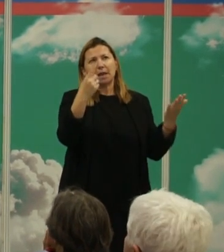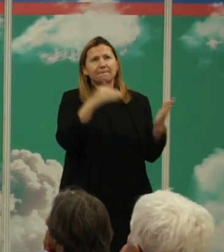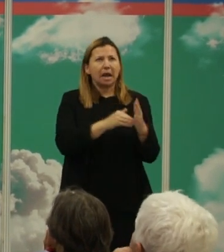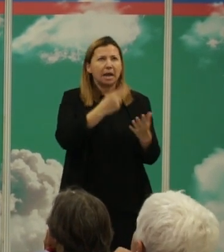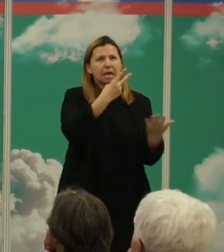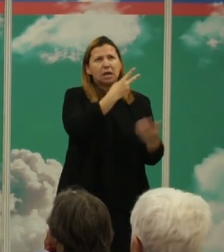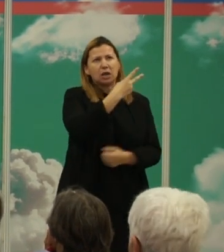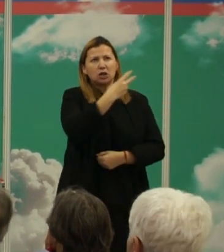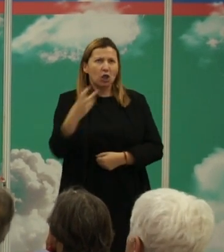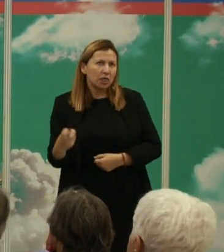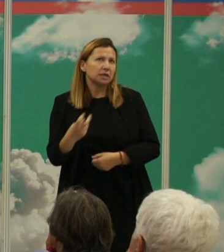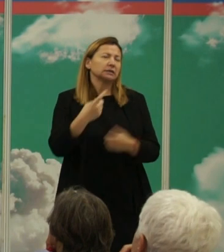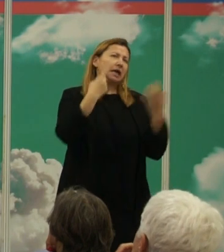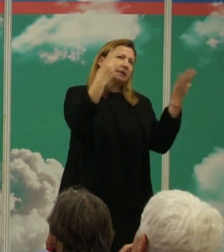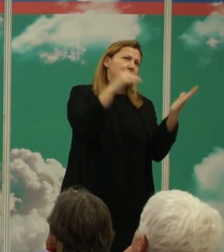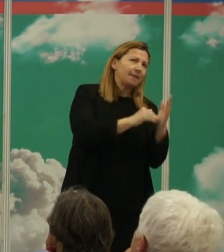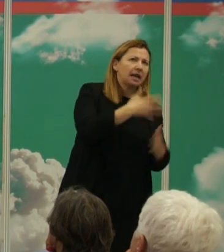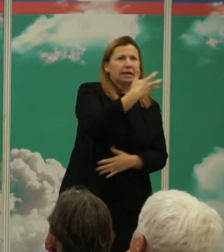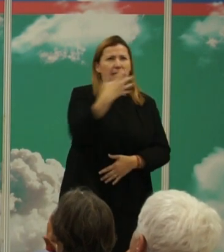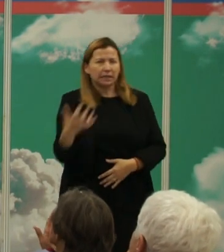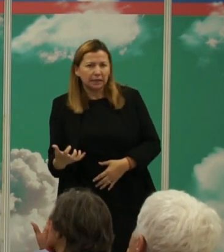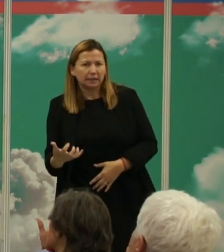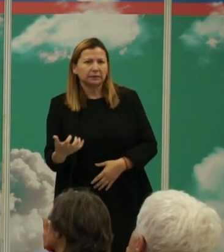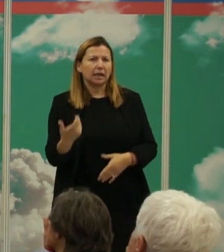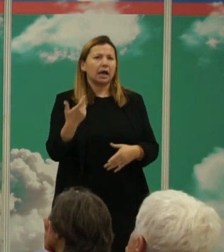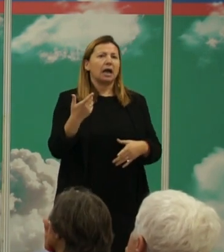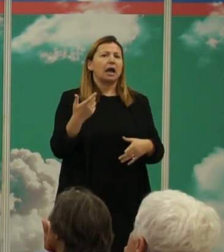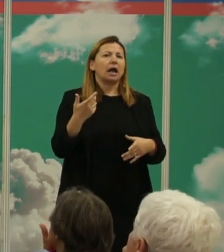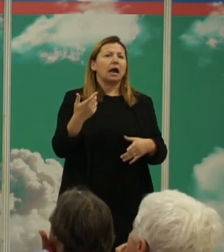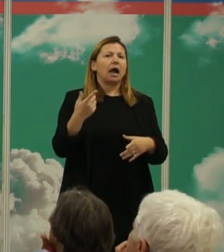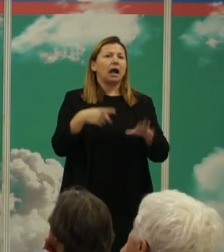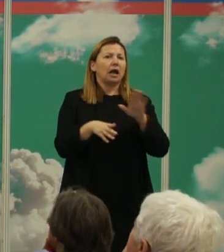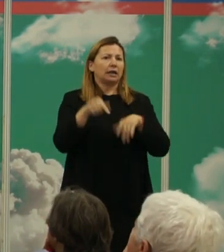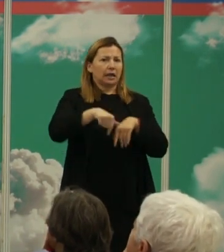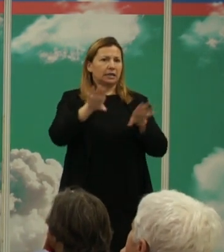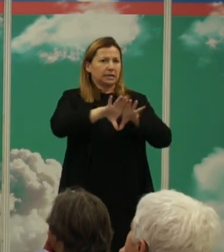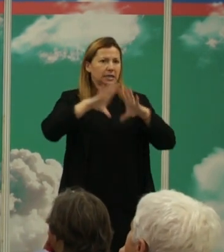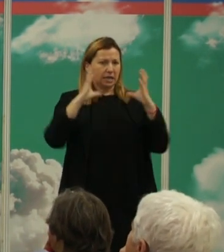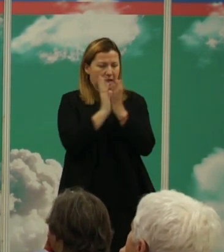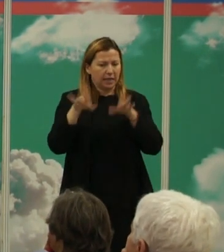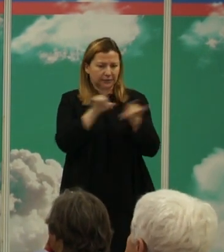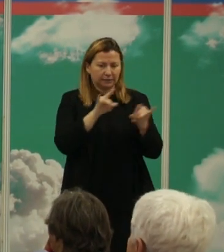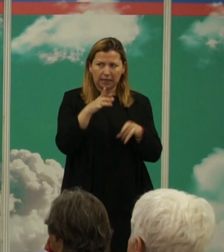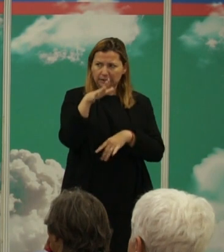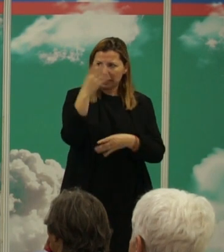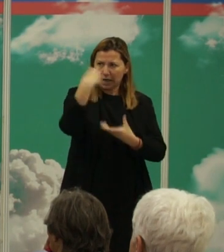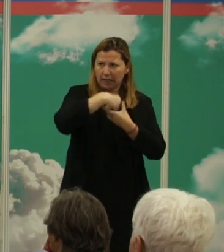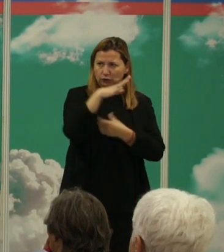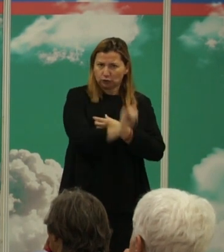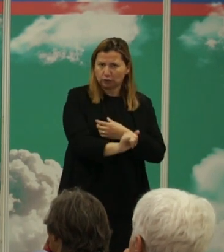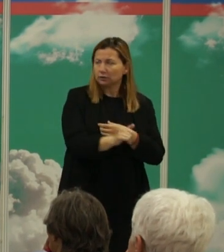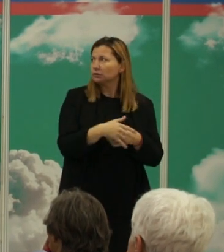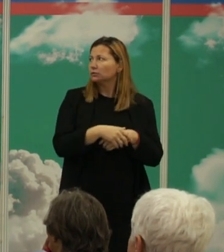6500 especies de mamíferos en el planeta tierra todavía sin extinguir nosotros registramos la violencia